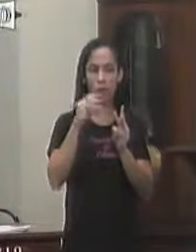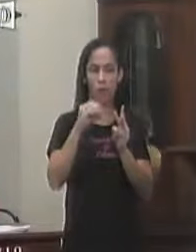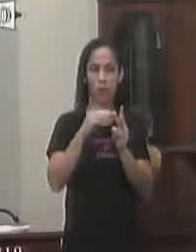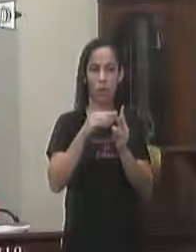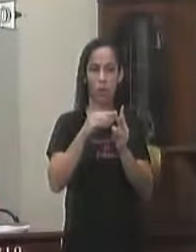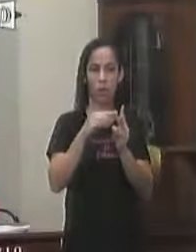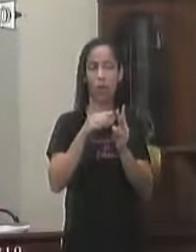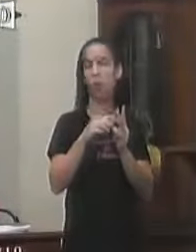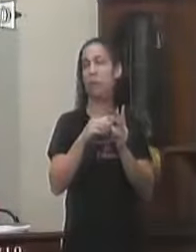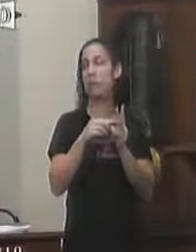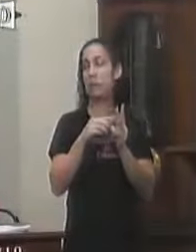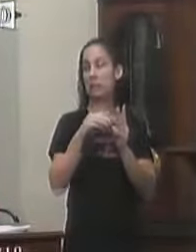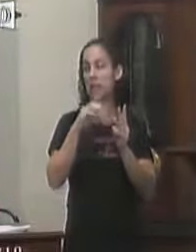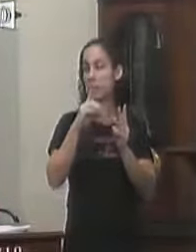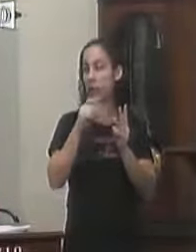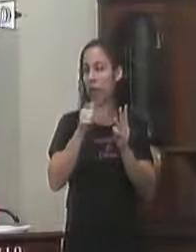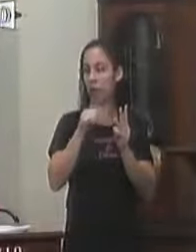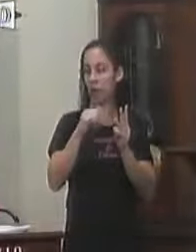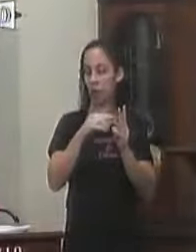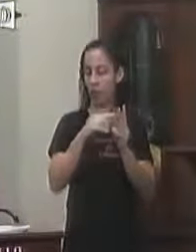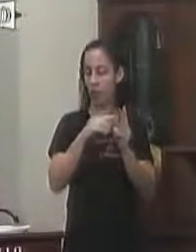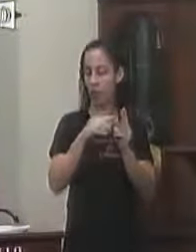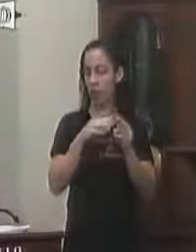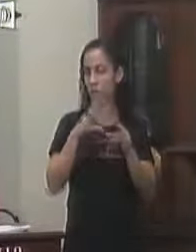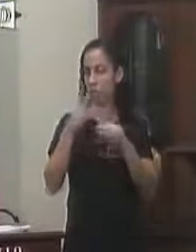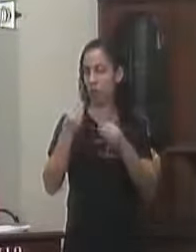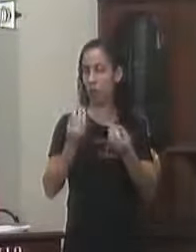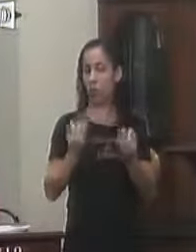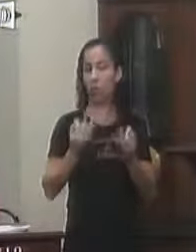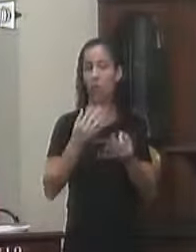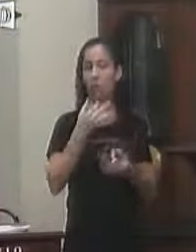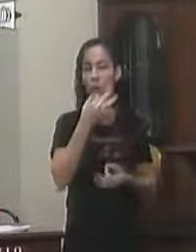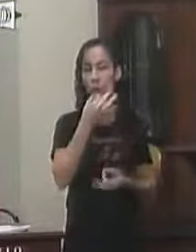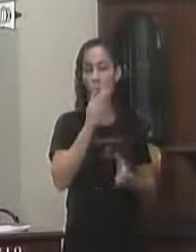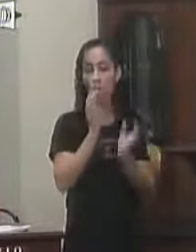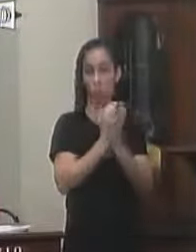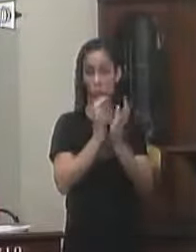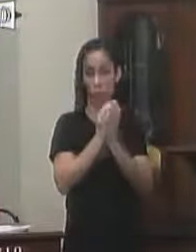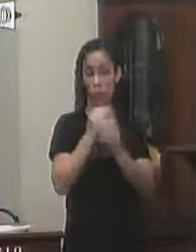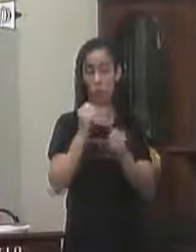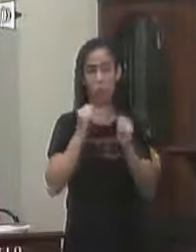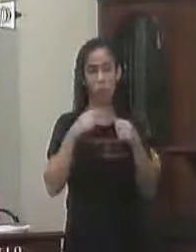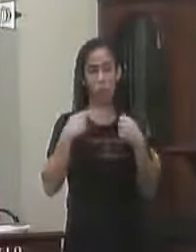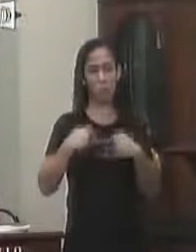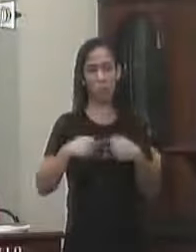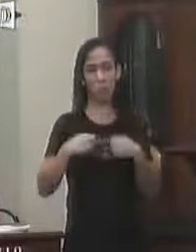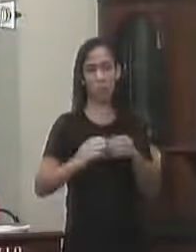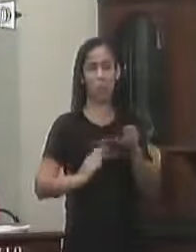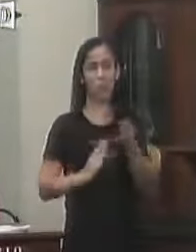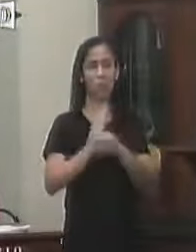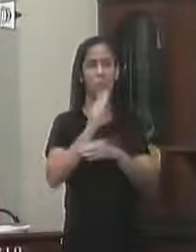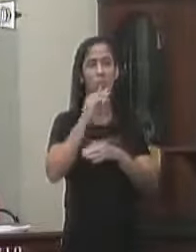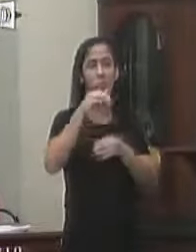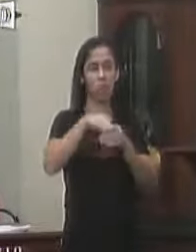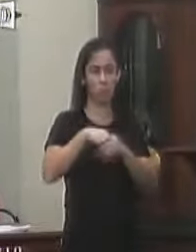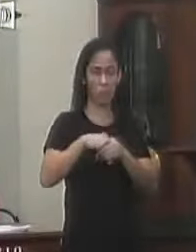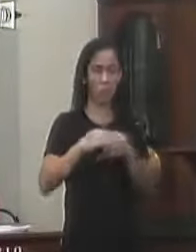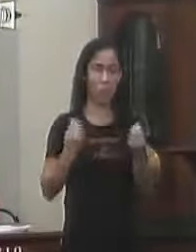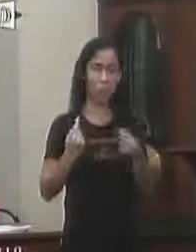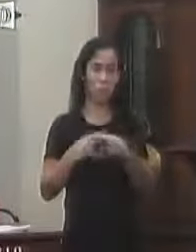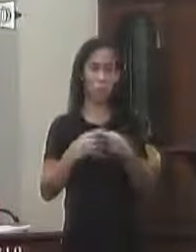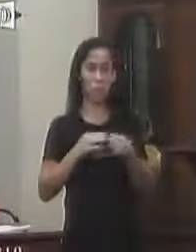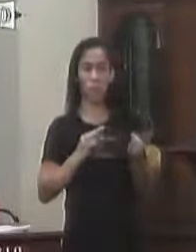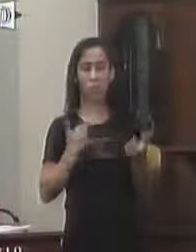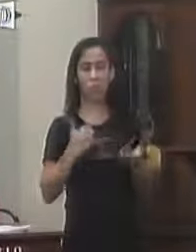Do regimento Interno Quanto Aspecto Material Manifesta Também Constitucionalidade Na falta Do artigo 64 Siso 2 Artigo 66 Parágrafo 1 3